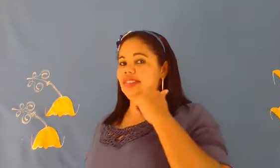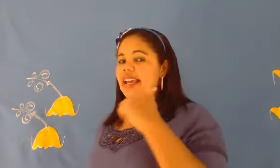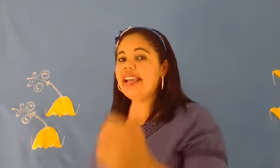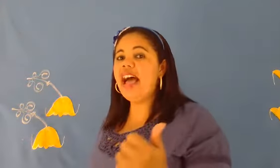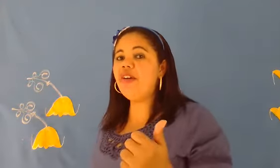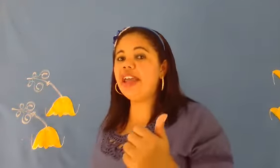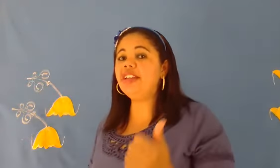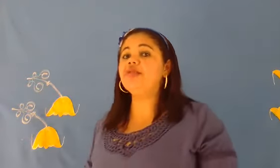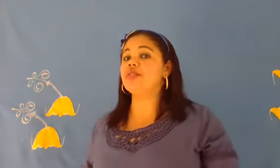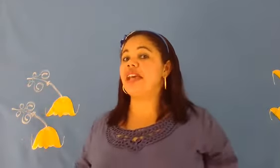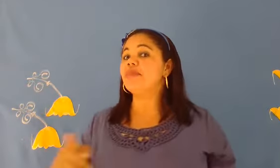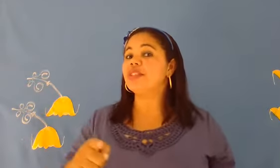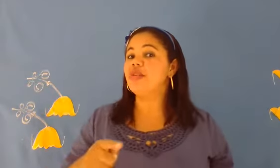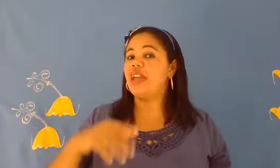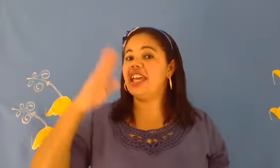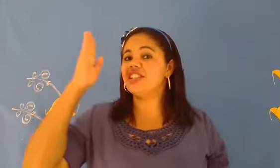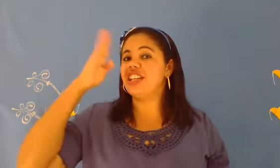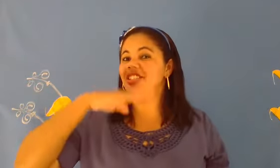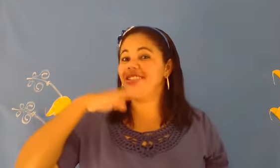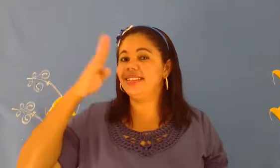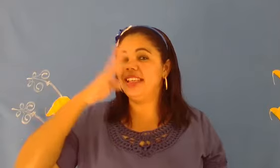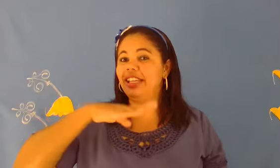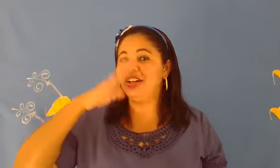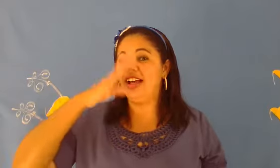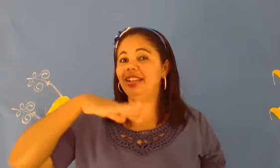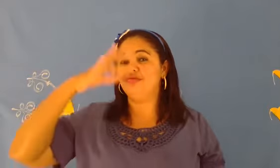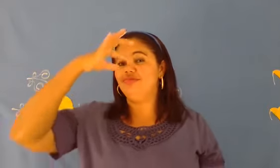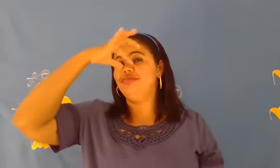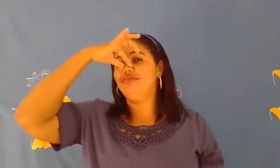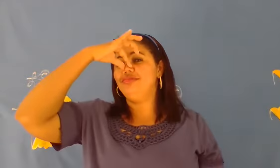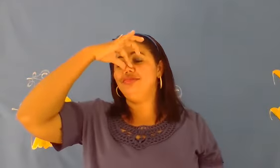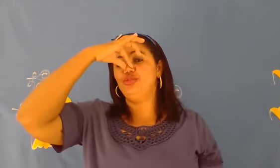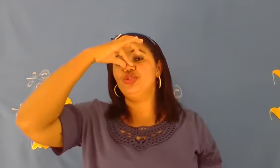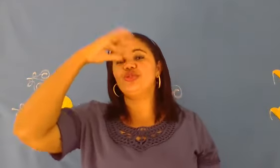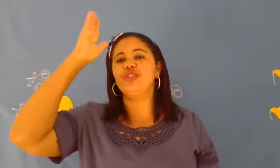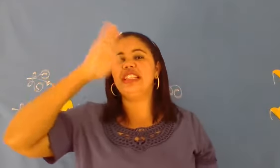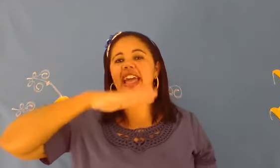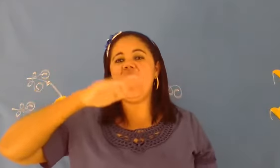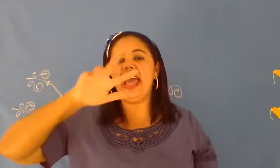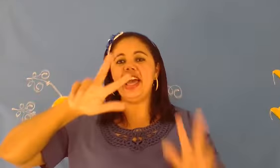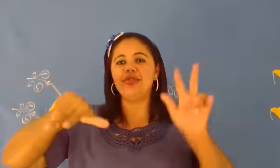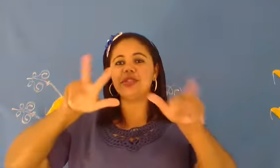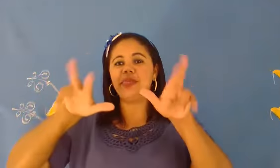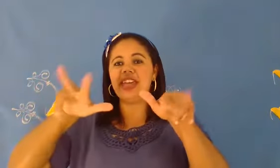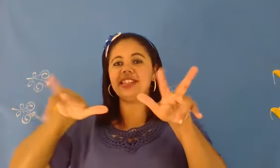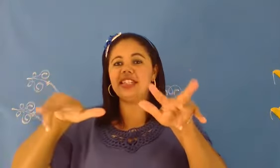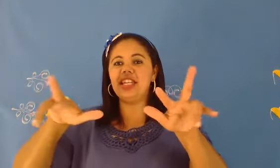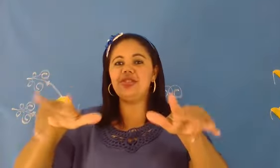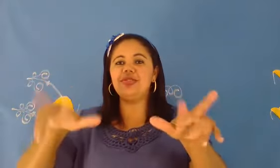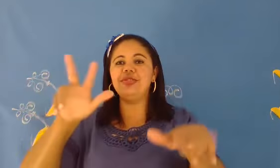Legal, hein? O sapo tem o quê, gente? Tem, ó. Hum! Chulé nos peizinhos!